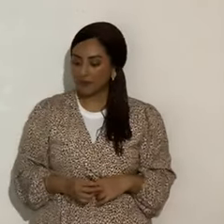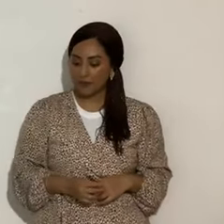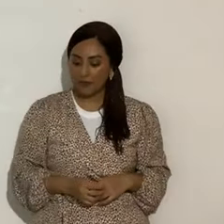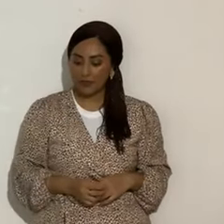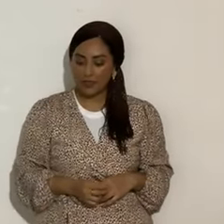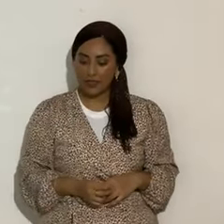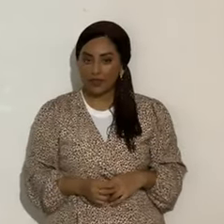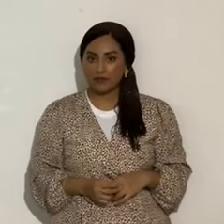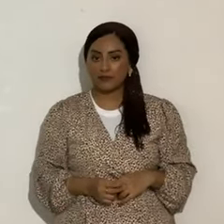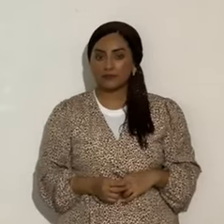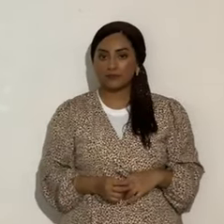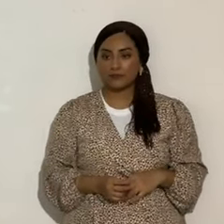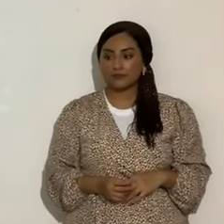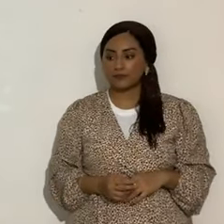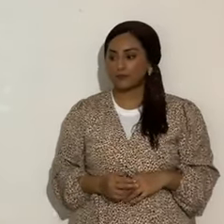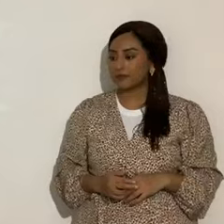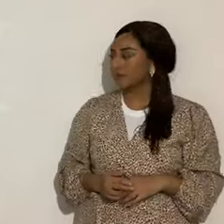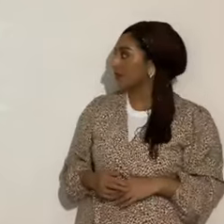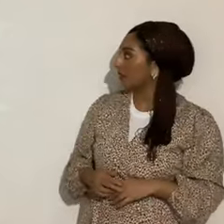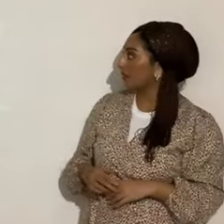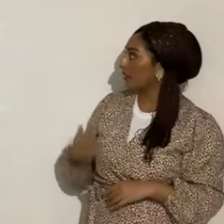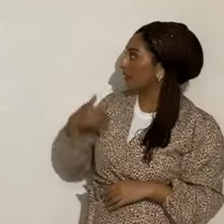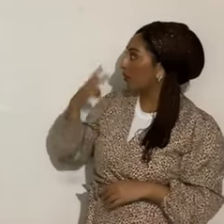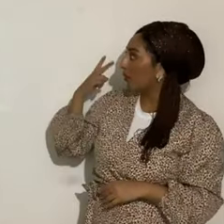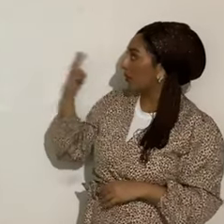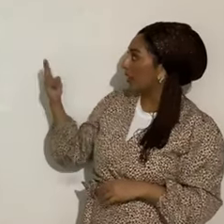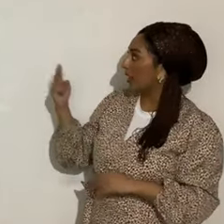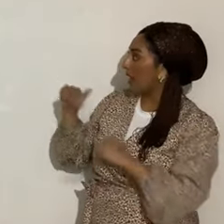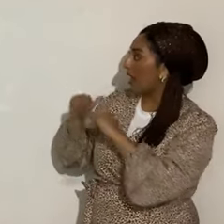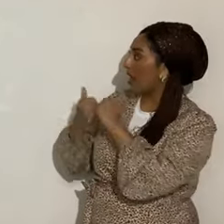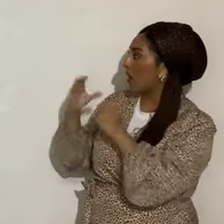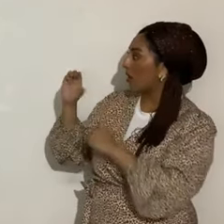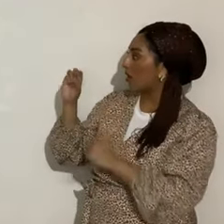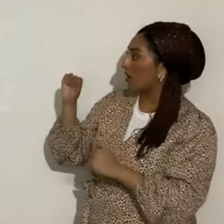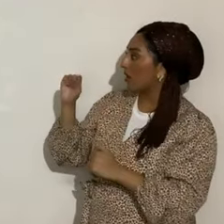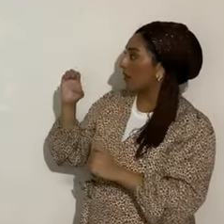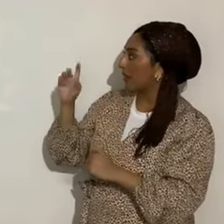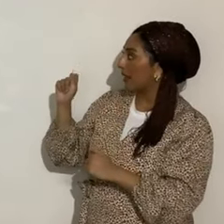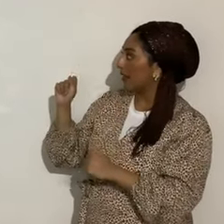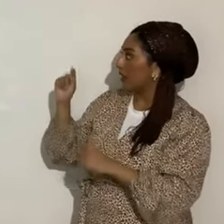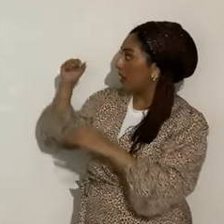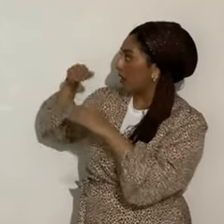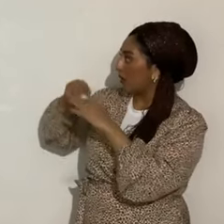fírenlo, favor, ahí vemos cómo entra este cometa Atlas, el intruso, el usurpador,